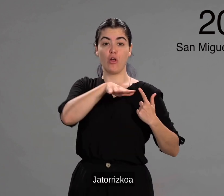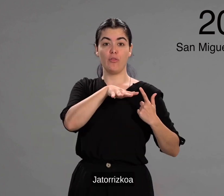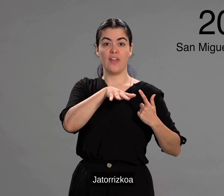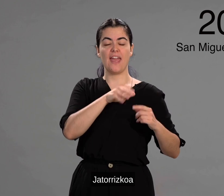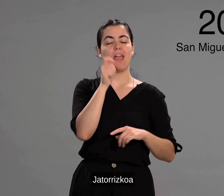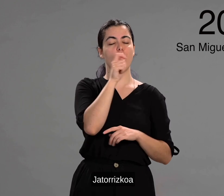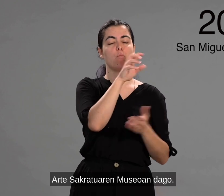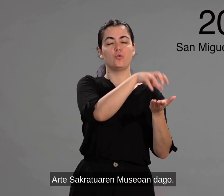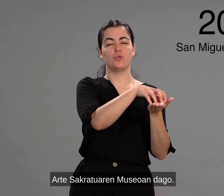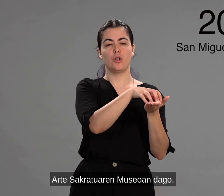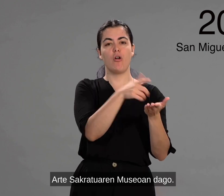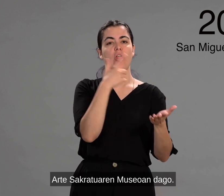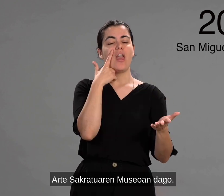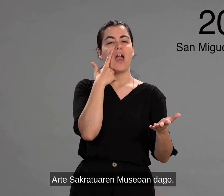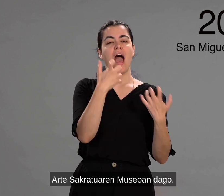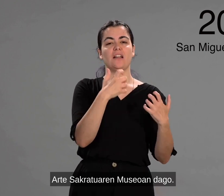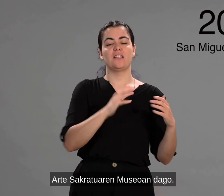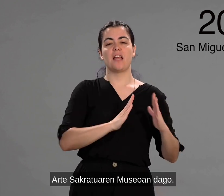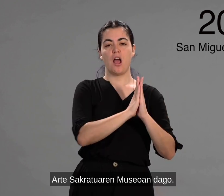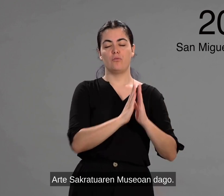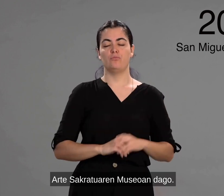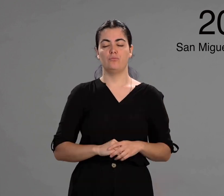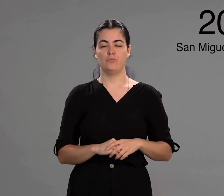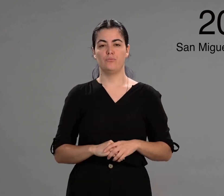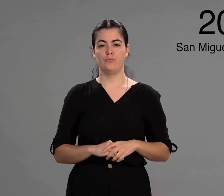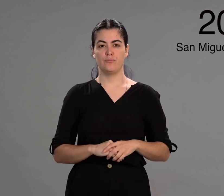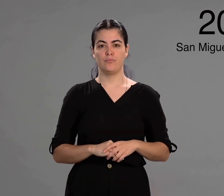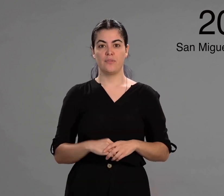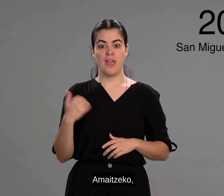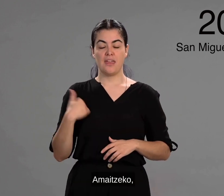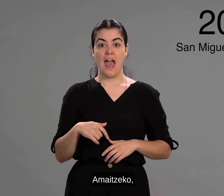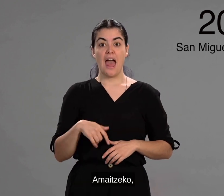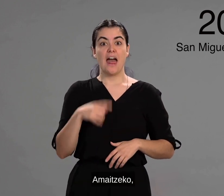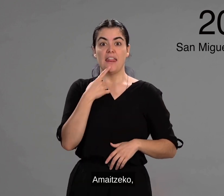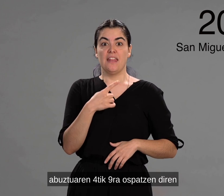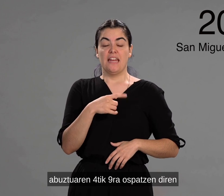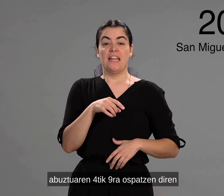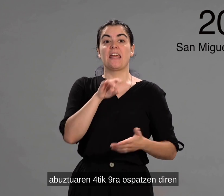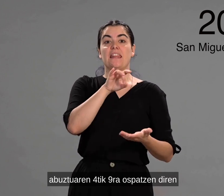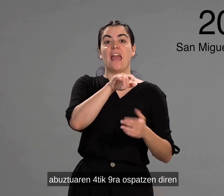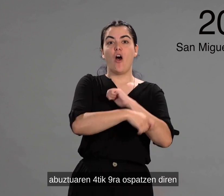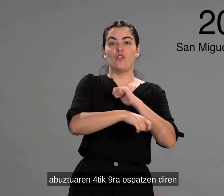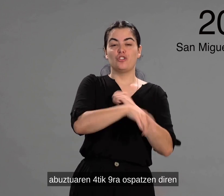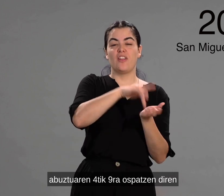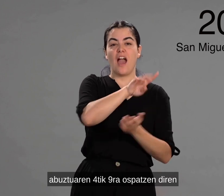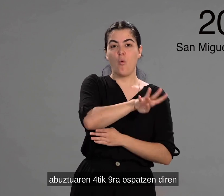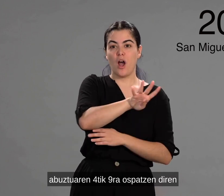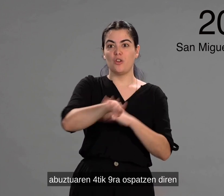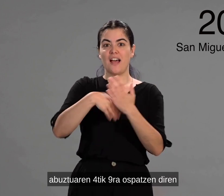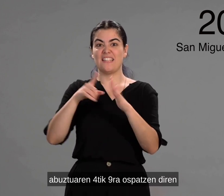Jatorrizkoa arte sakratuaren museo handago. Amaitzeko abustuaren lautik bederatzira ospatzen